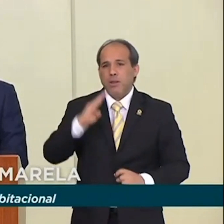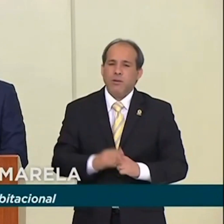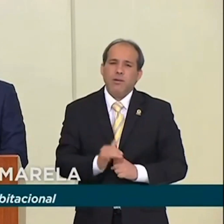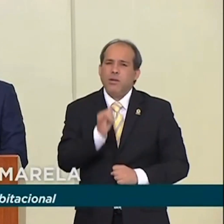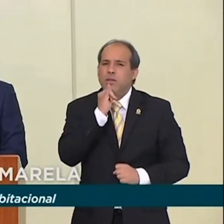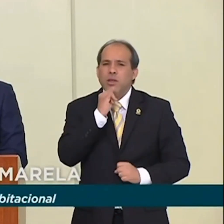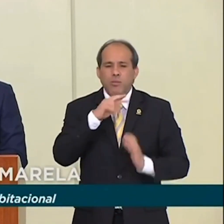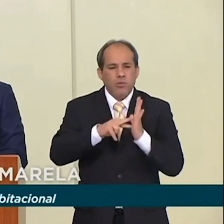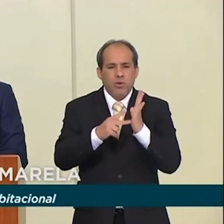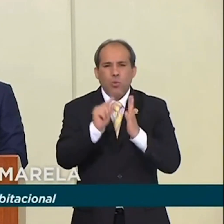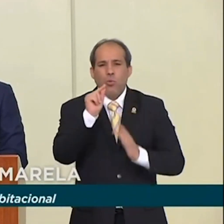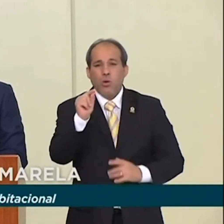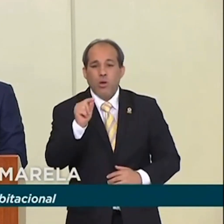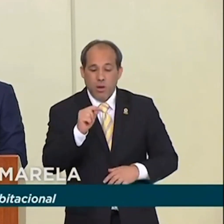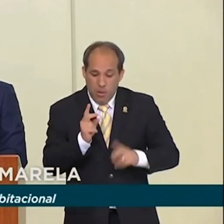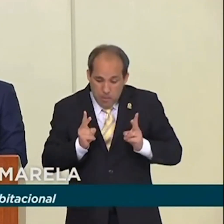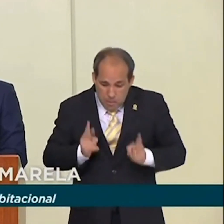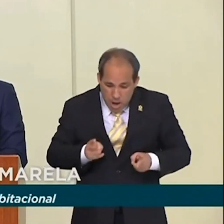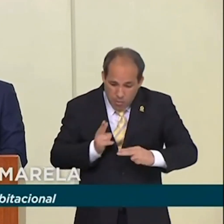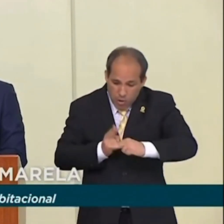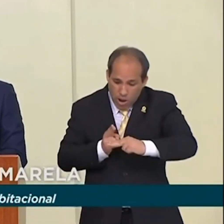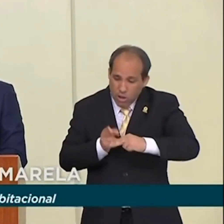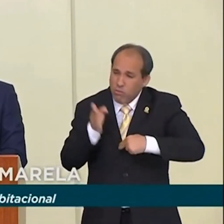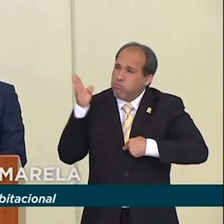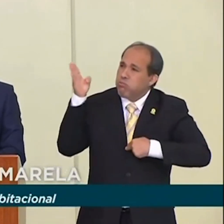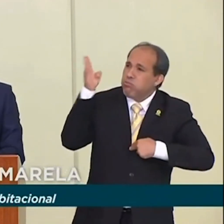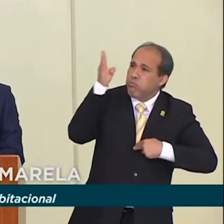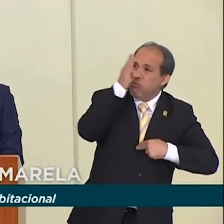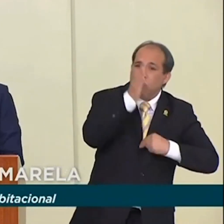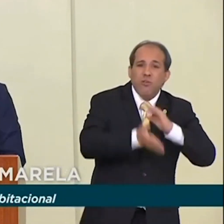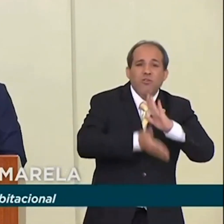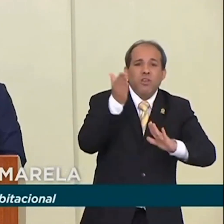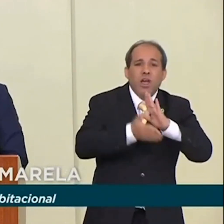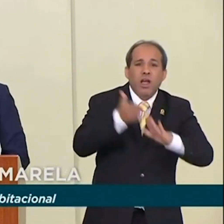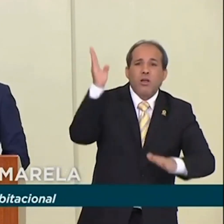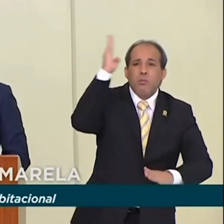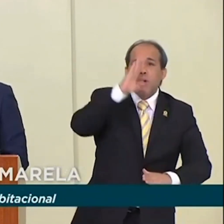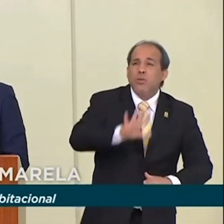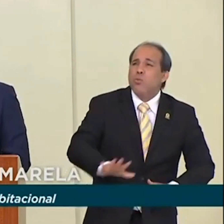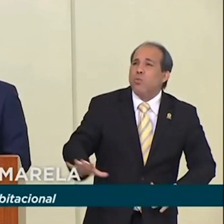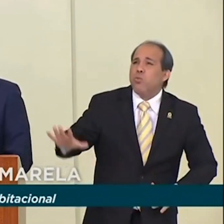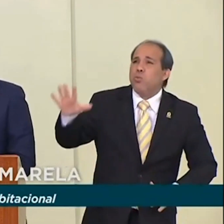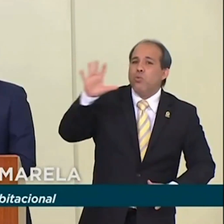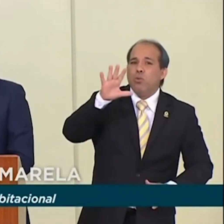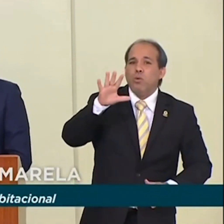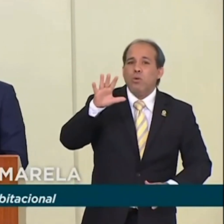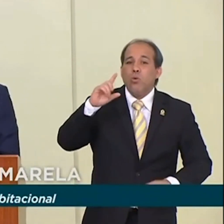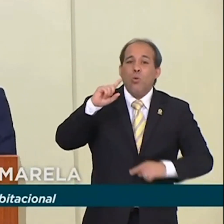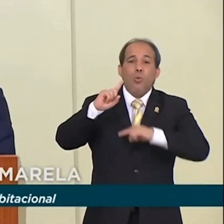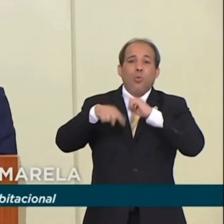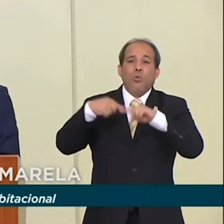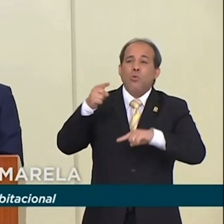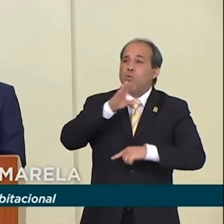nós viajando pelo Brasil. No segundo final de semana, a gente já estava em Roraima.